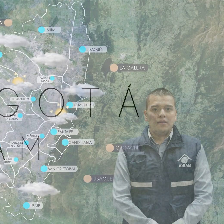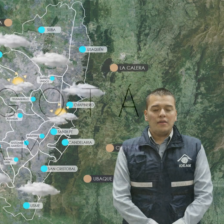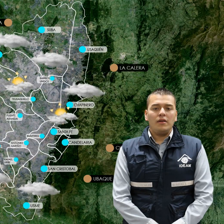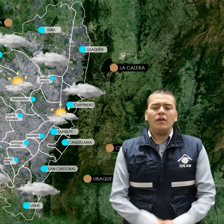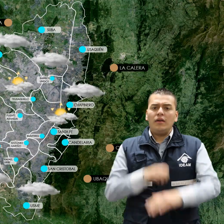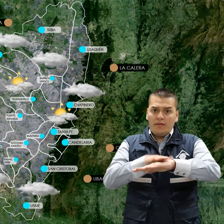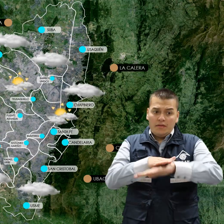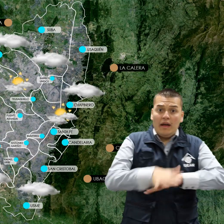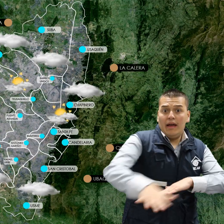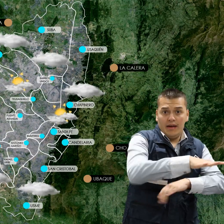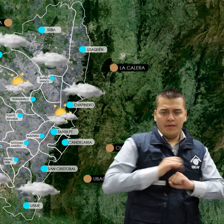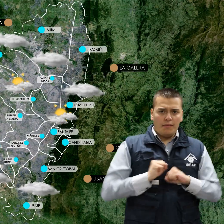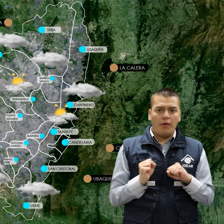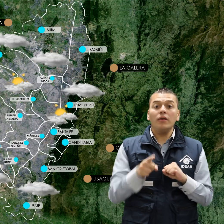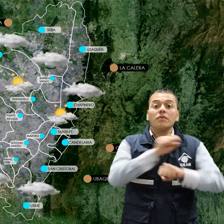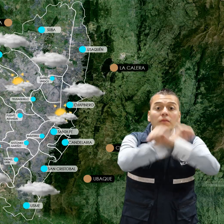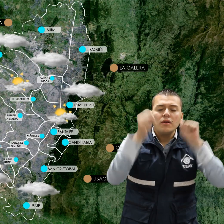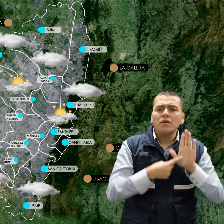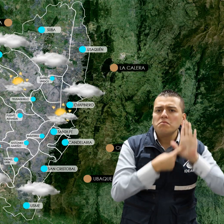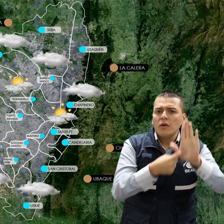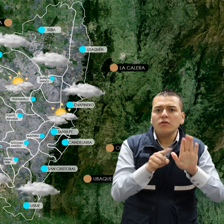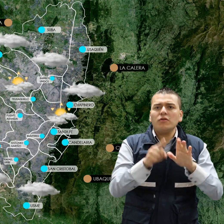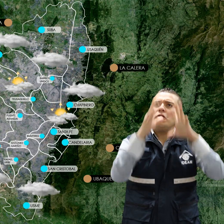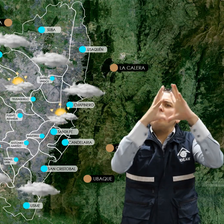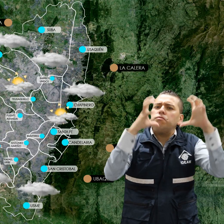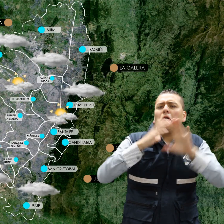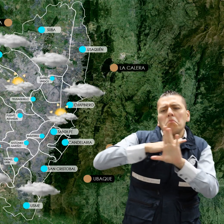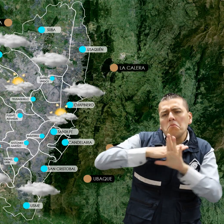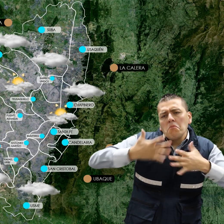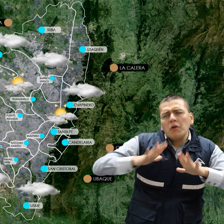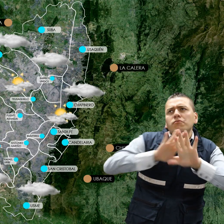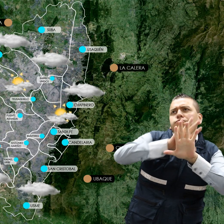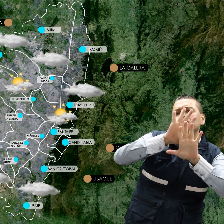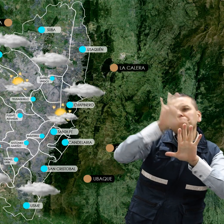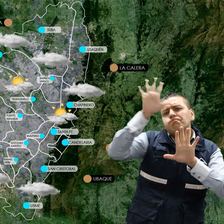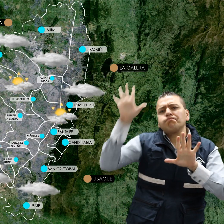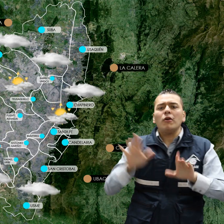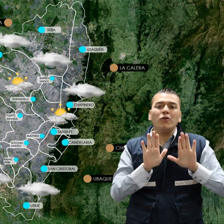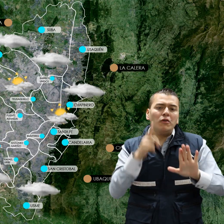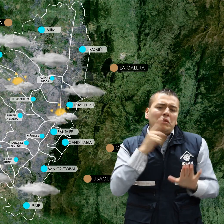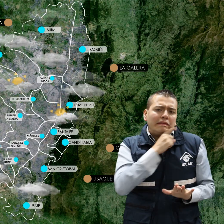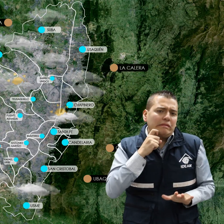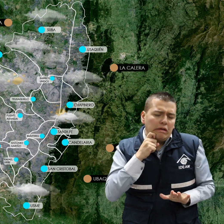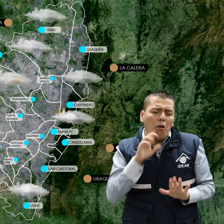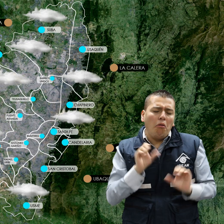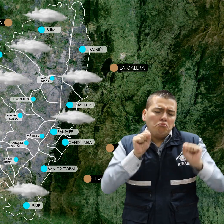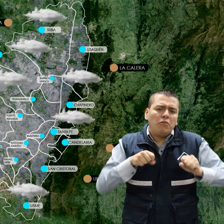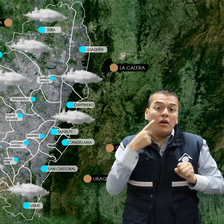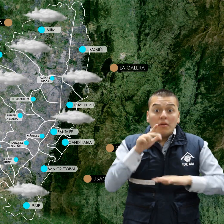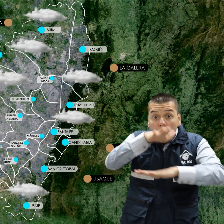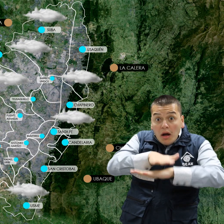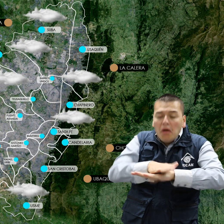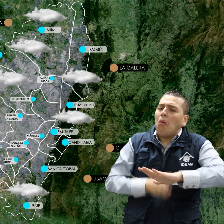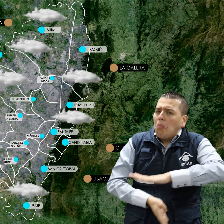Para la ciudad de Bogotá durante horas de la mañana se espera silo parcialmente nublado con predominio de tiempo seco, igualmente durante horas de la tarde se prevé